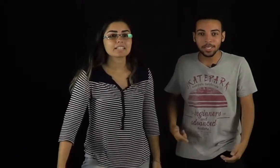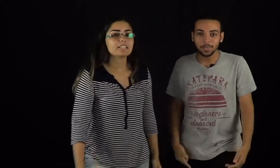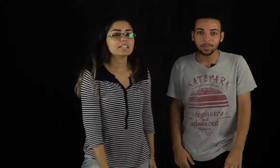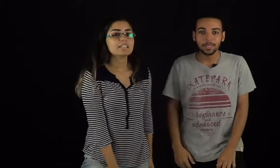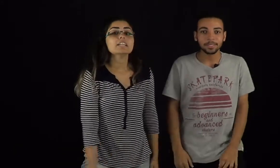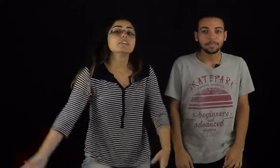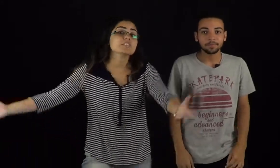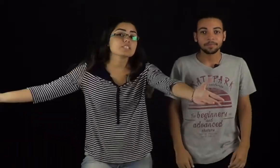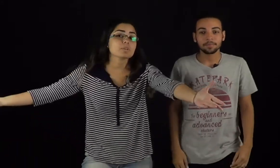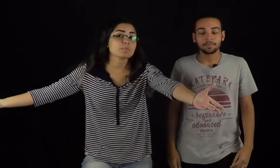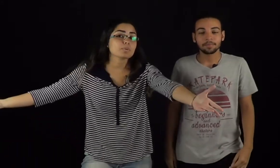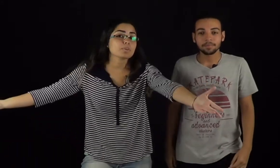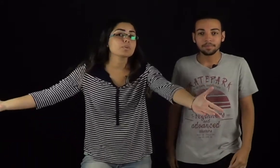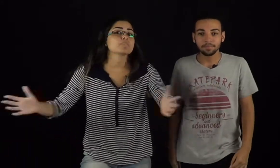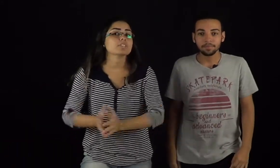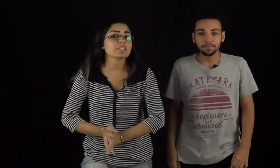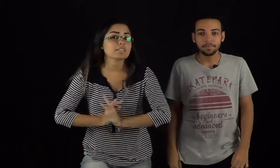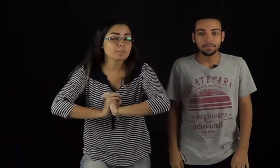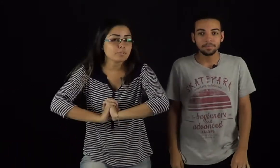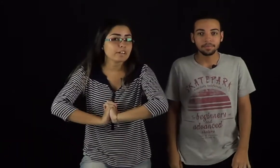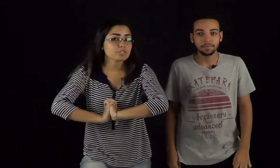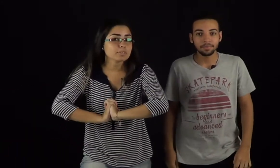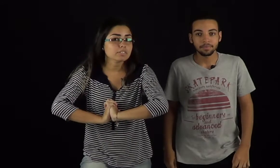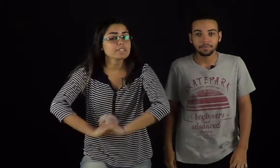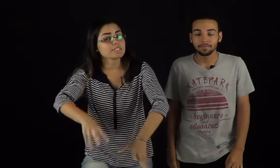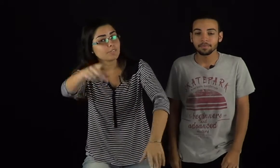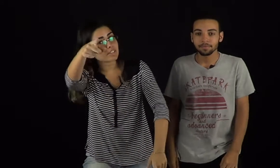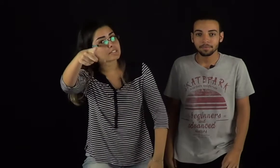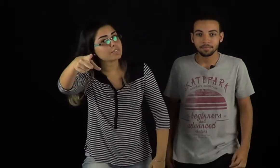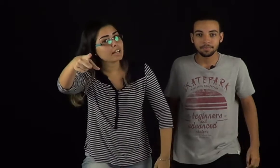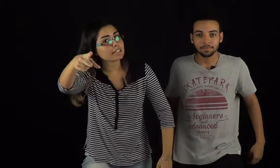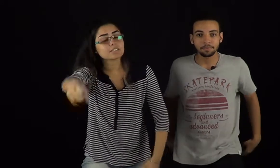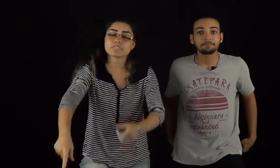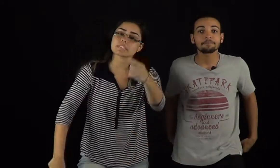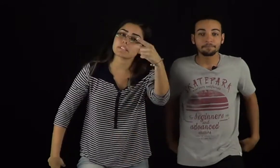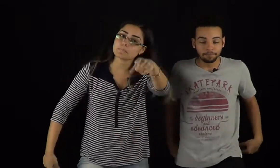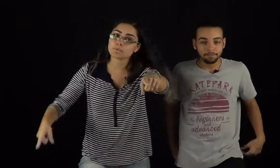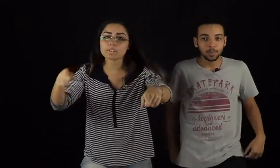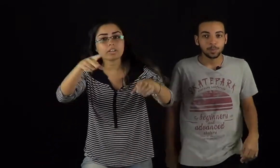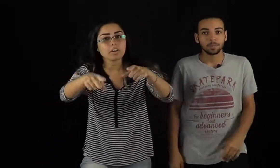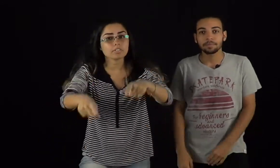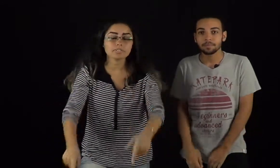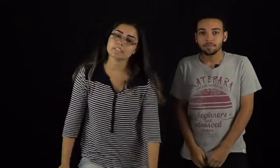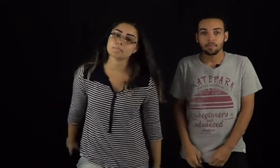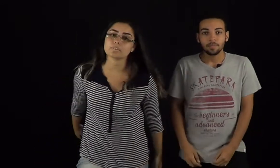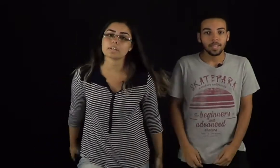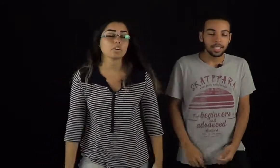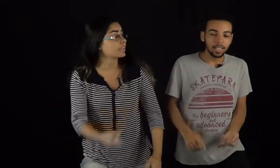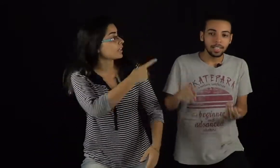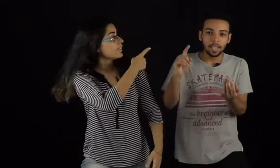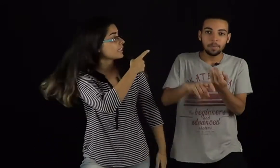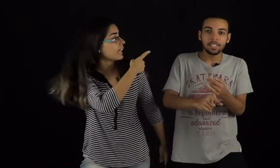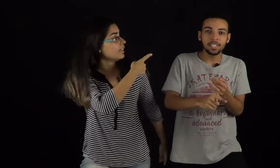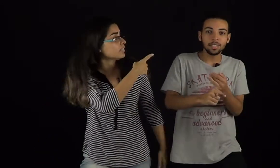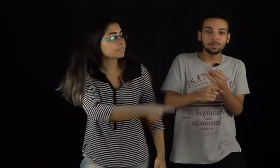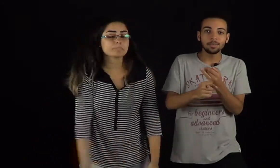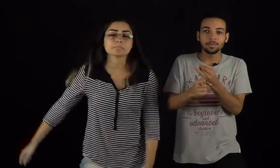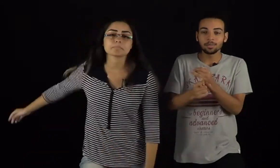pessoa. E você já procurou o irmão Genero e a irmã Fátima? Você vai ficar sem vaga, então você tem que procurar logo. Tem que procurar logo. É isso aí, tem piscina com um